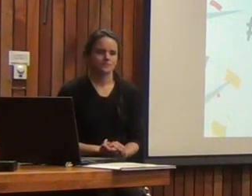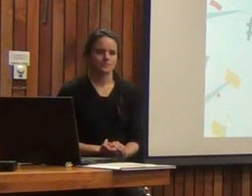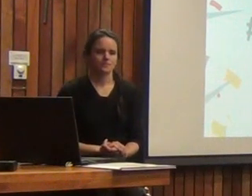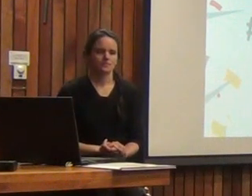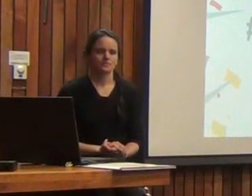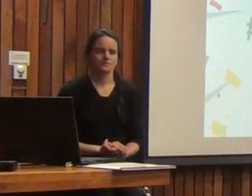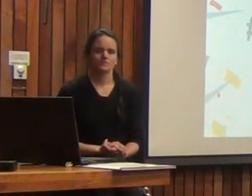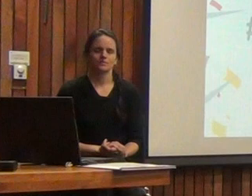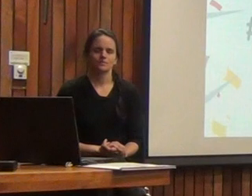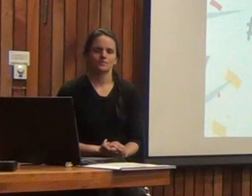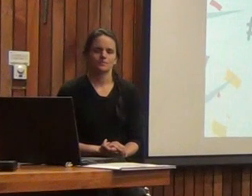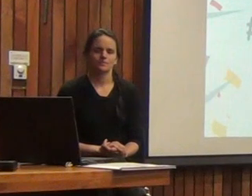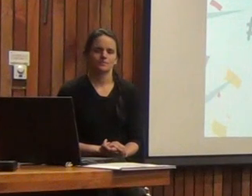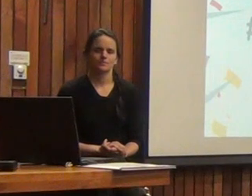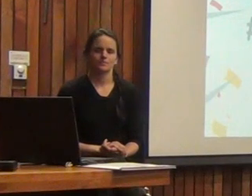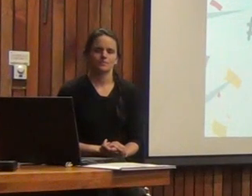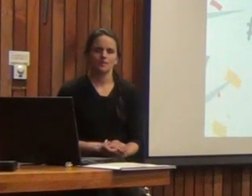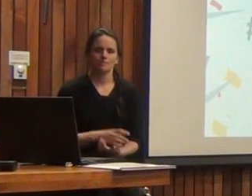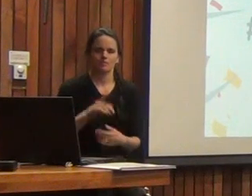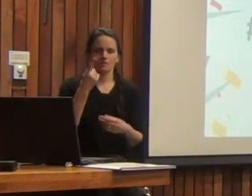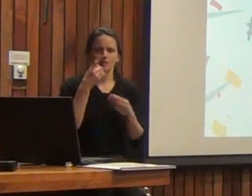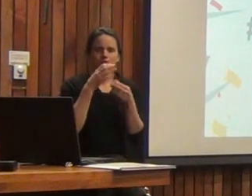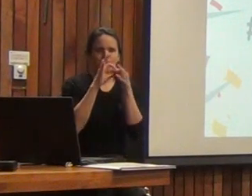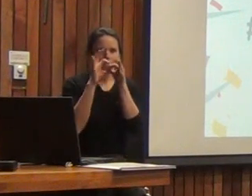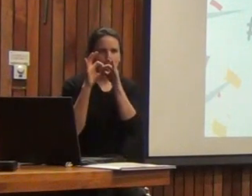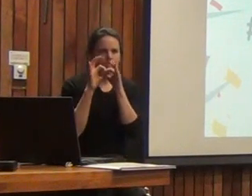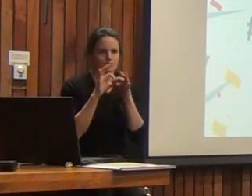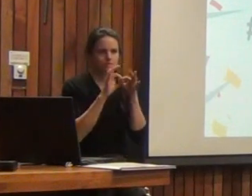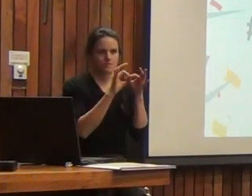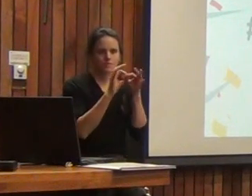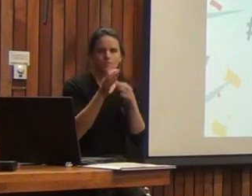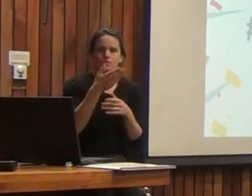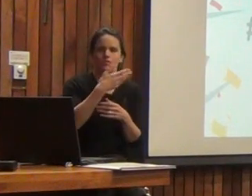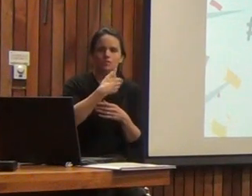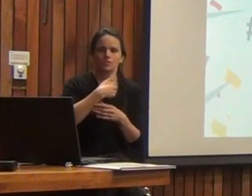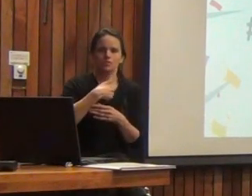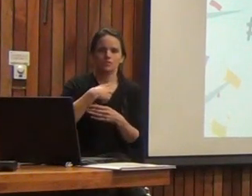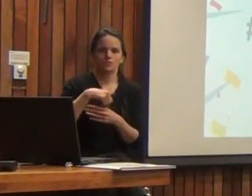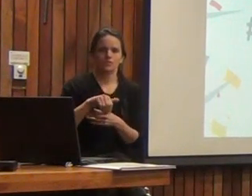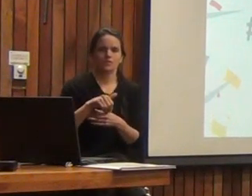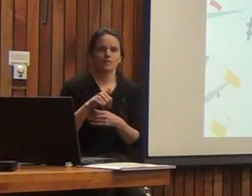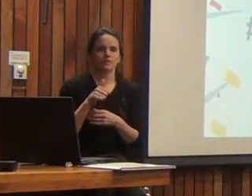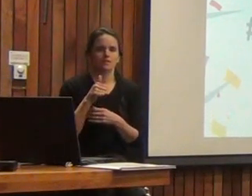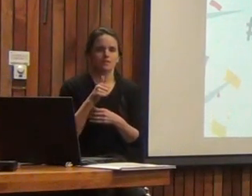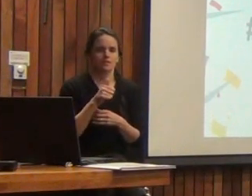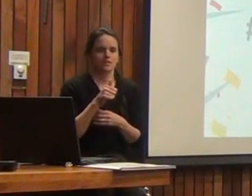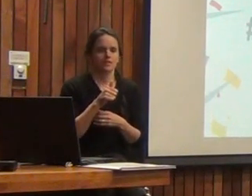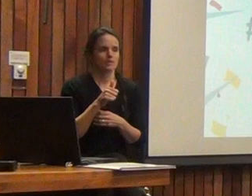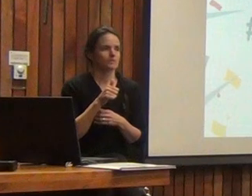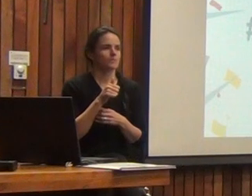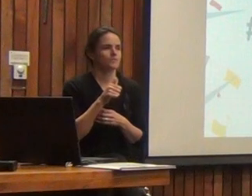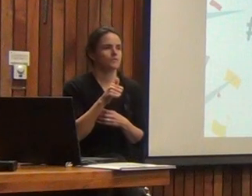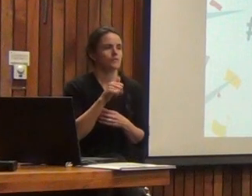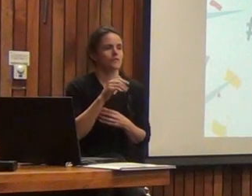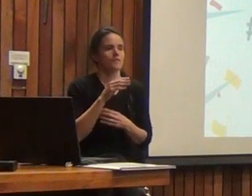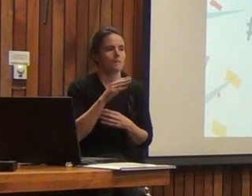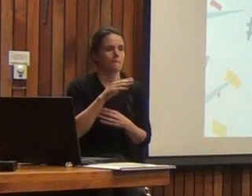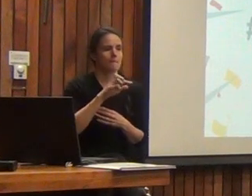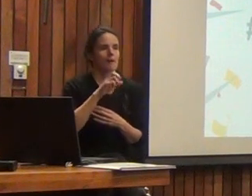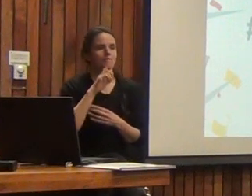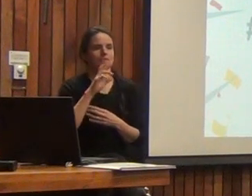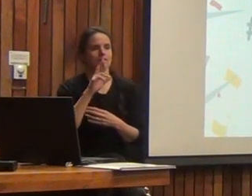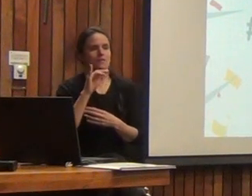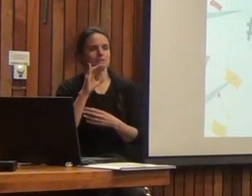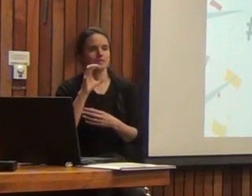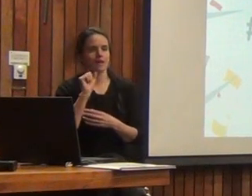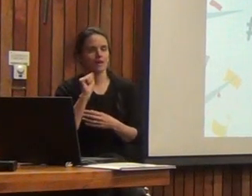Que debemos, y son las primeras palabras de agradecimiento a nuestra productora Patricia Bordoni y a nuestro productor Ricardo Schopp, que están ahí los dos